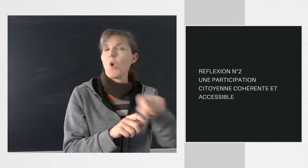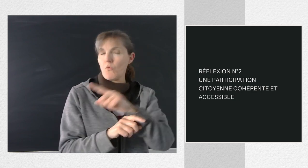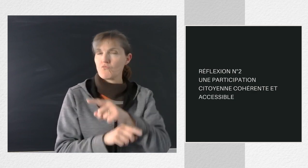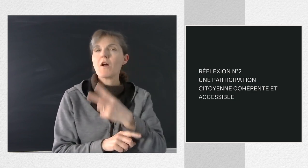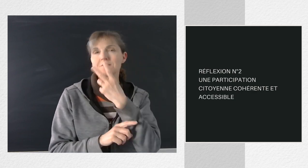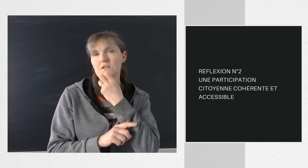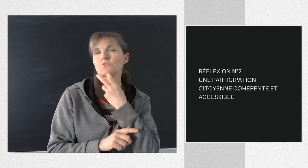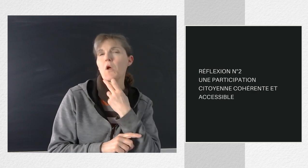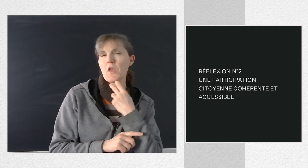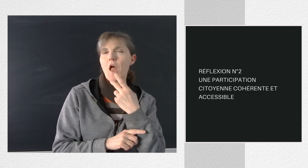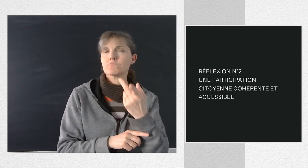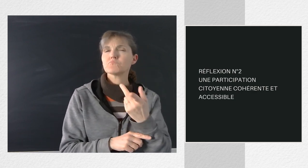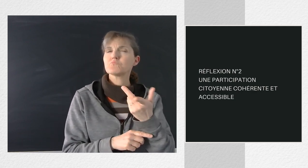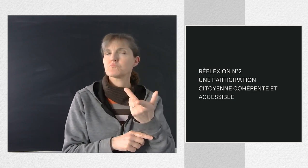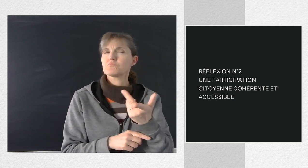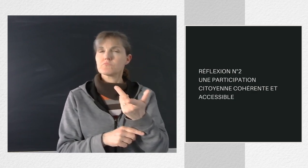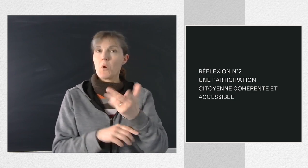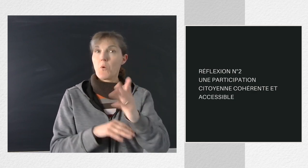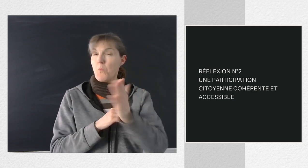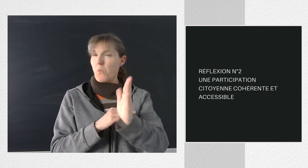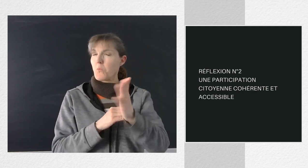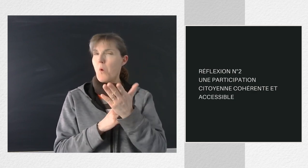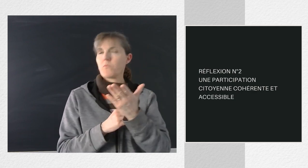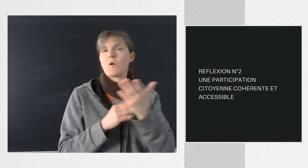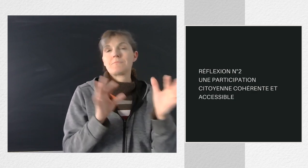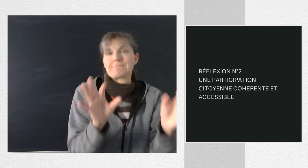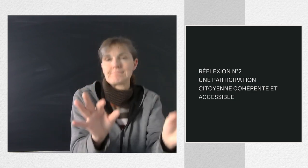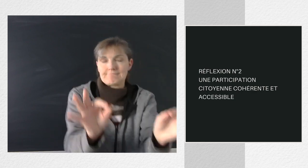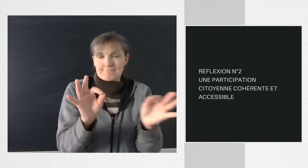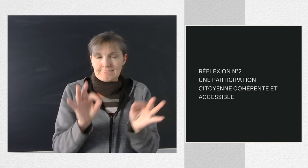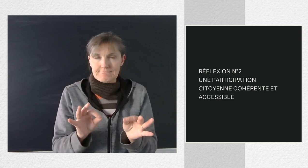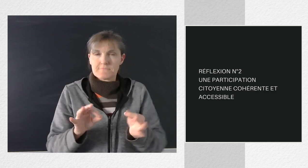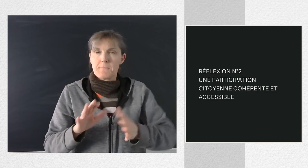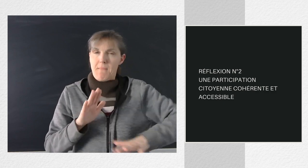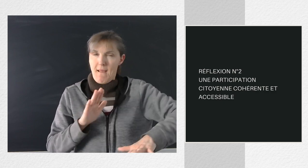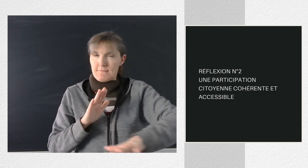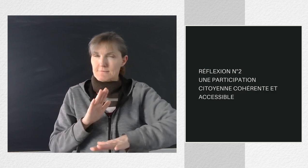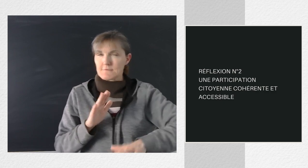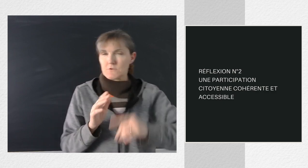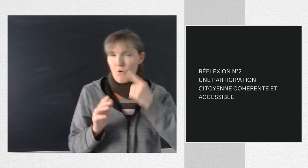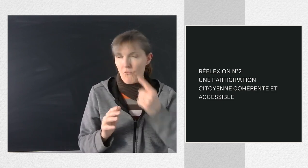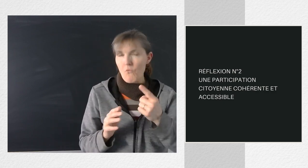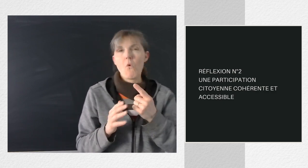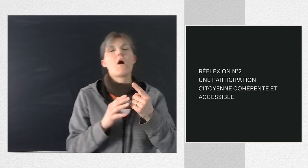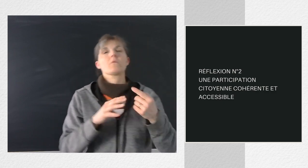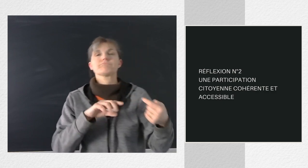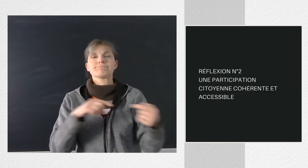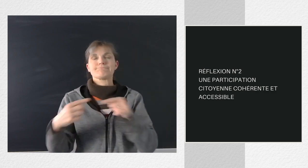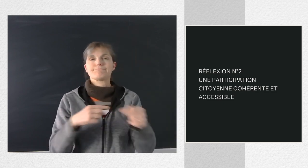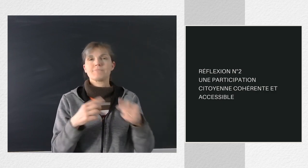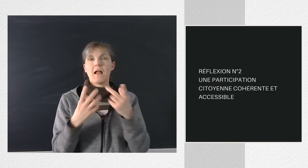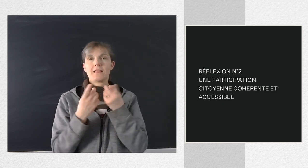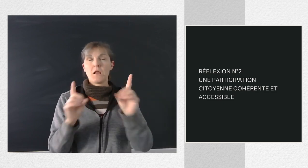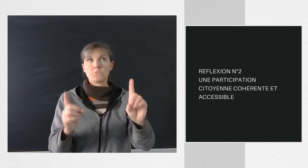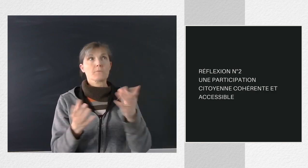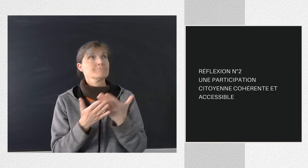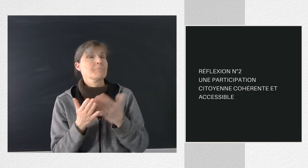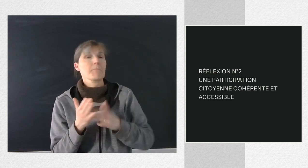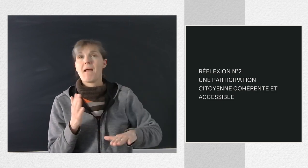fondations d'un contrat démocratique basé sur l'écoute, la confiance